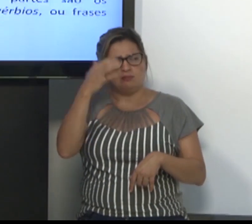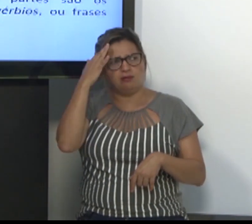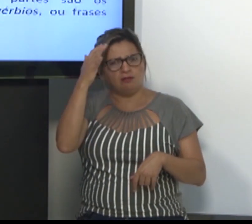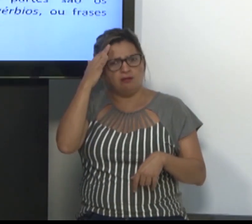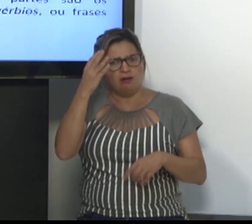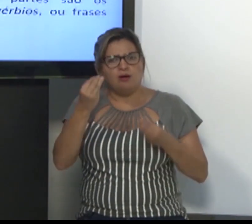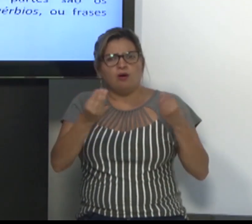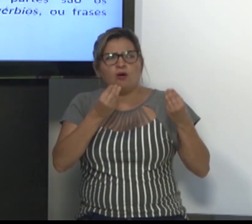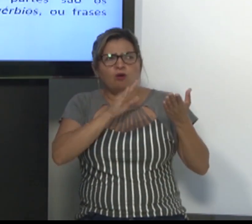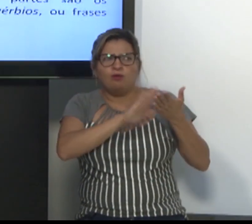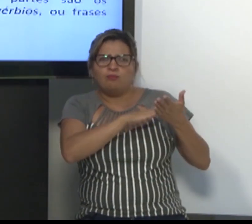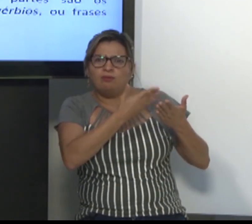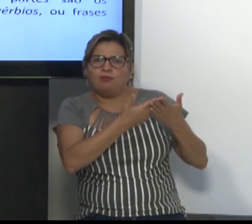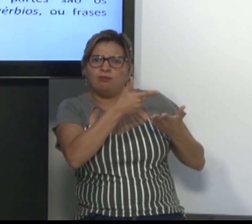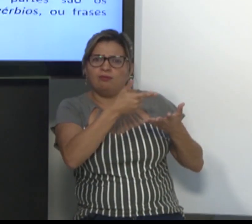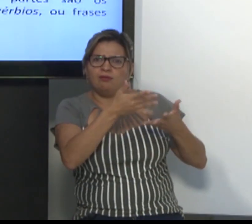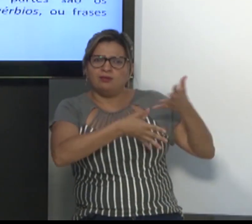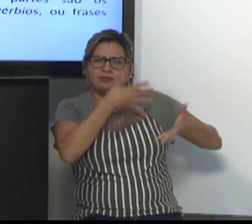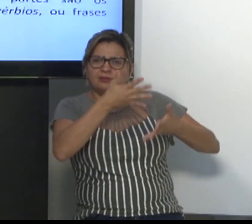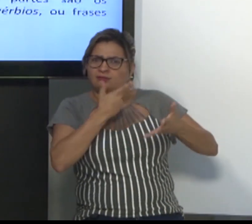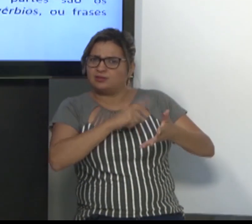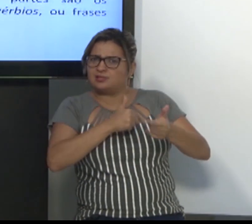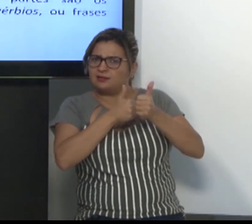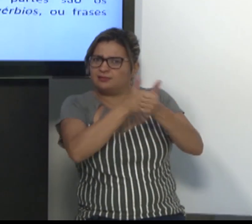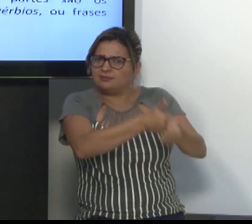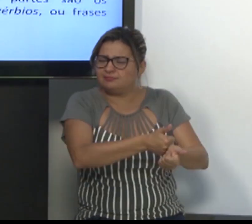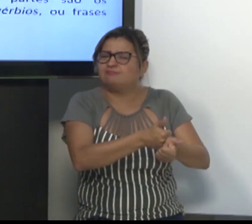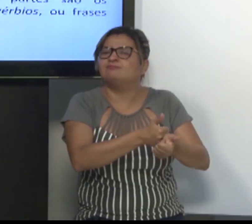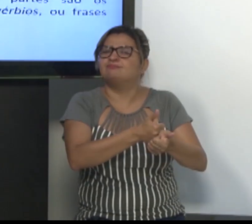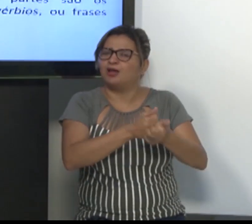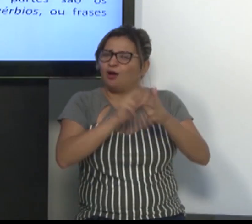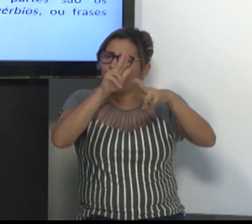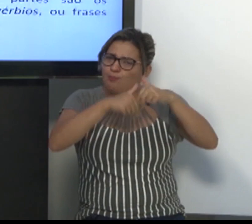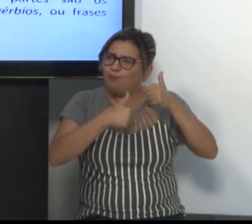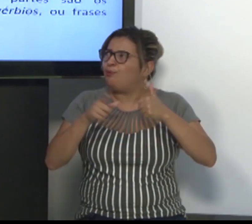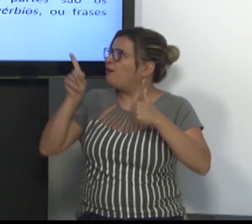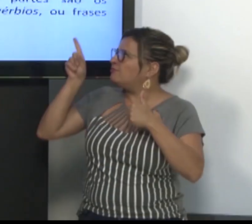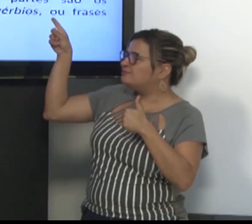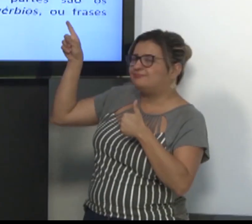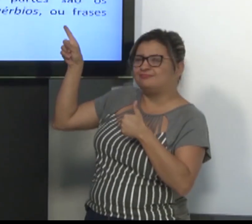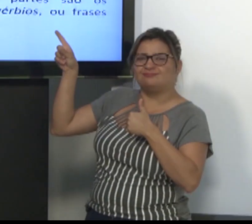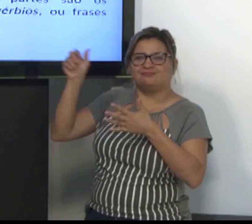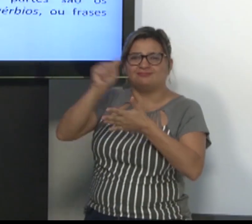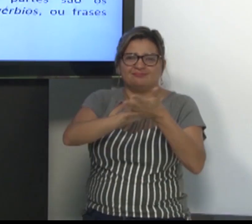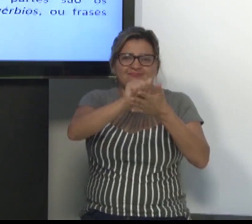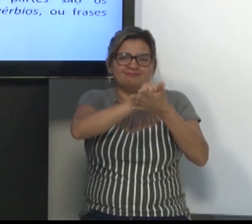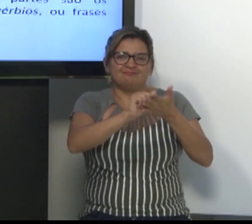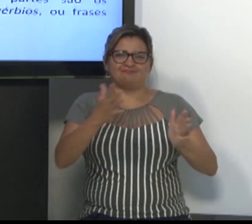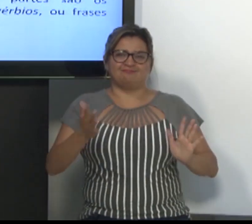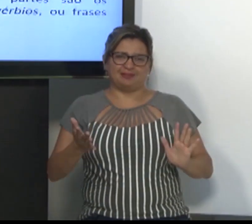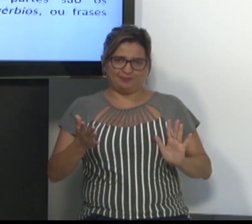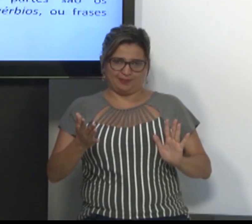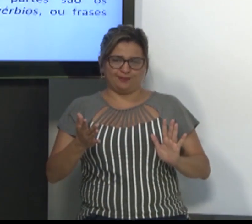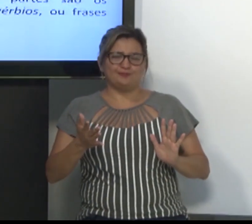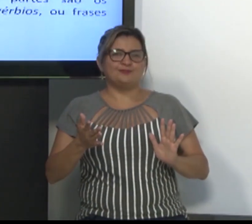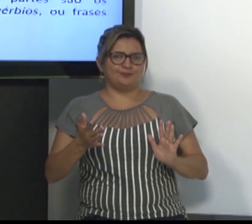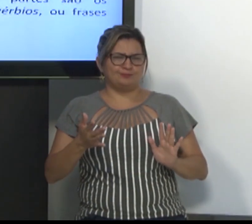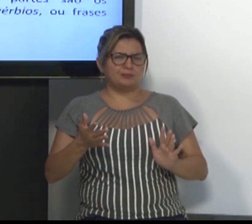intérprete de língua de sinais está junto, sinalizando a palestra e acontece esse apagamento.